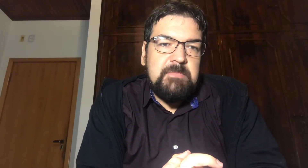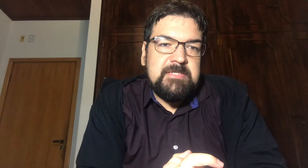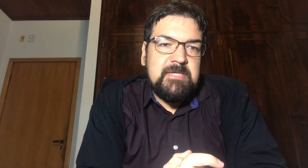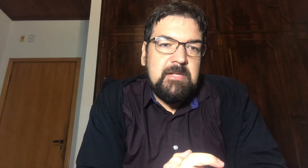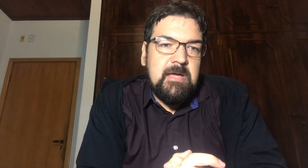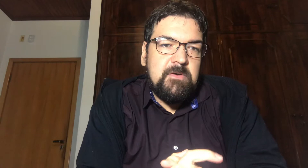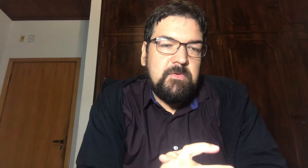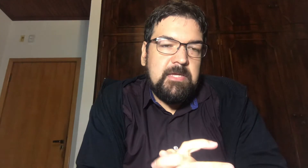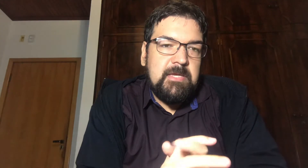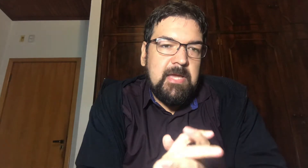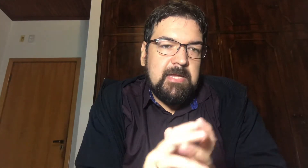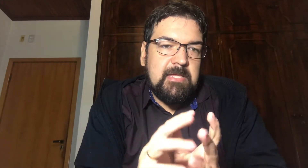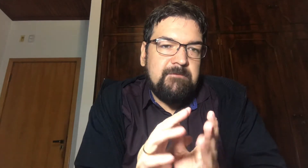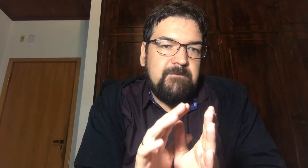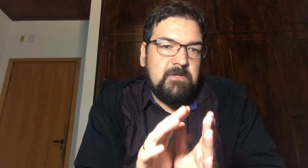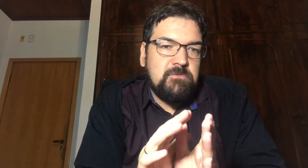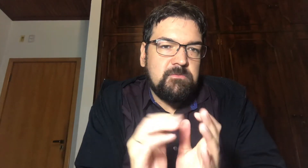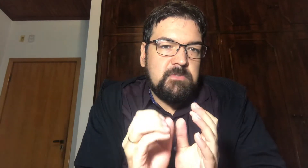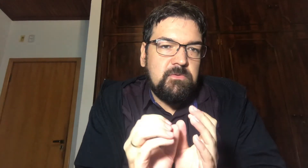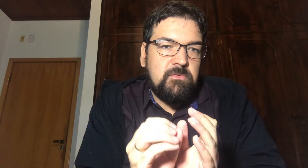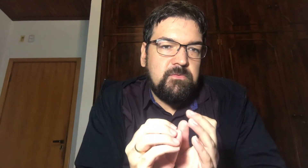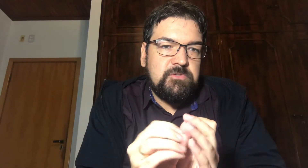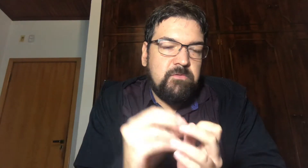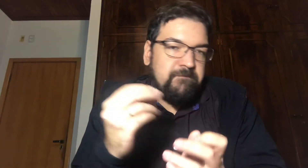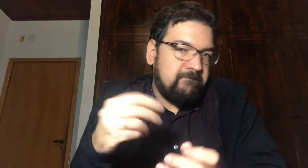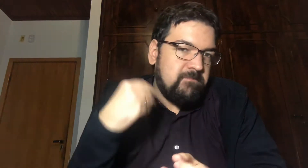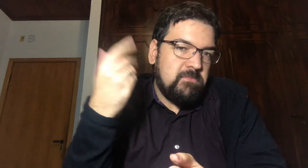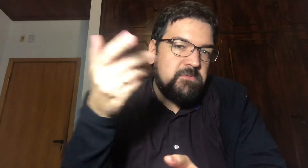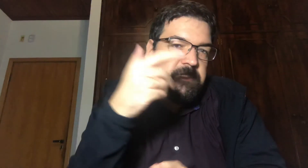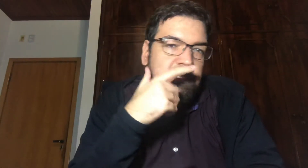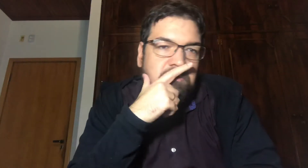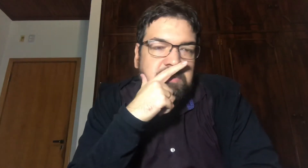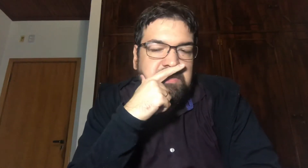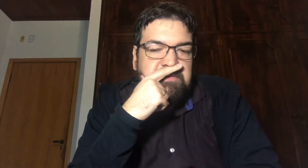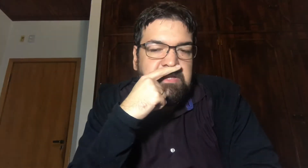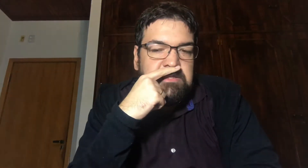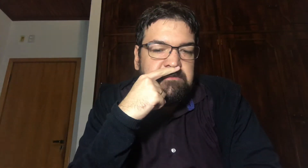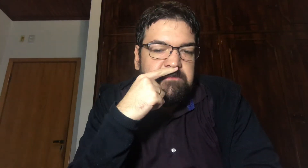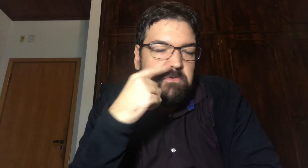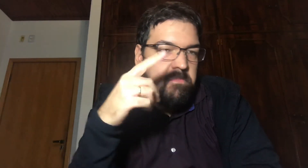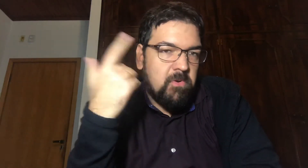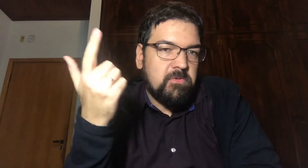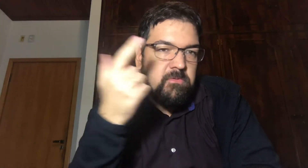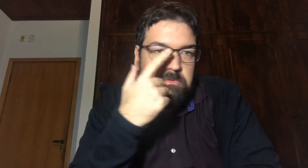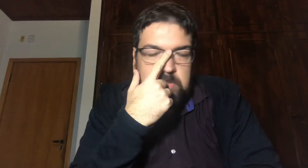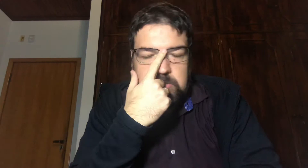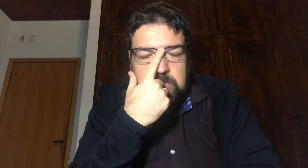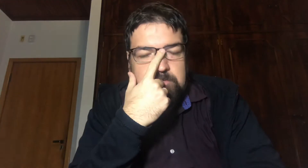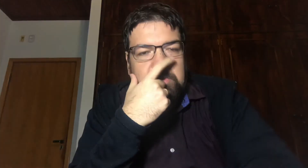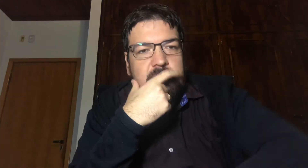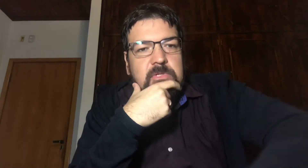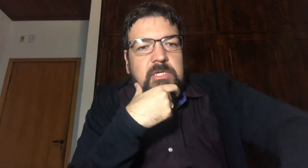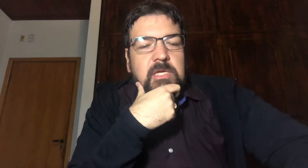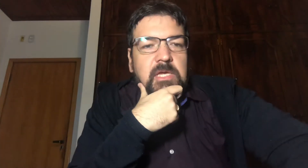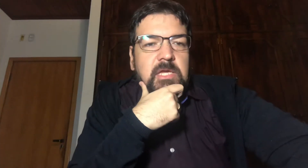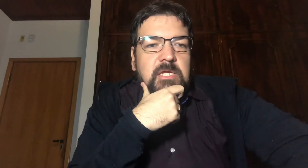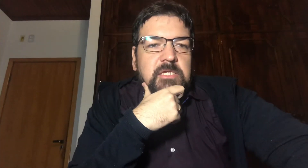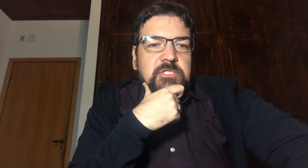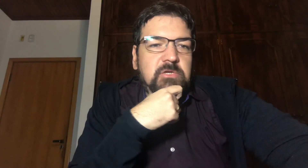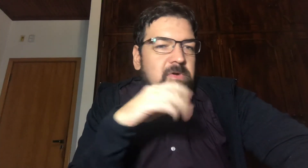mas é claro que aquele vídeo eu estou usando Na verdade foi o Porto, o Alexandre Porto que chegou